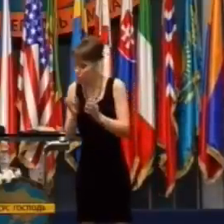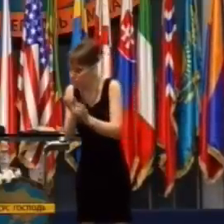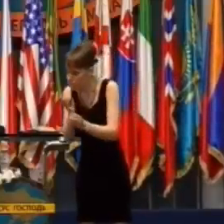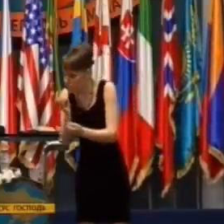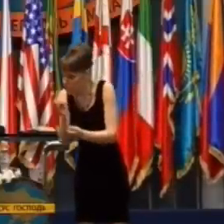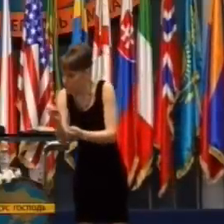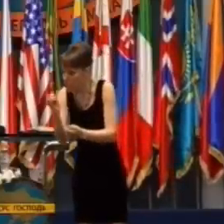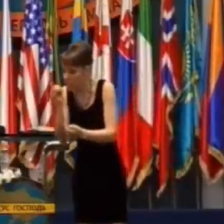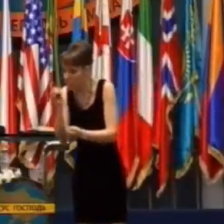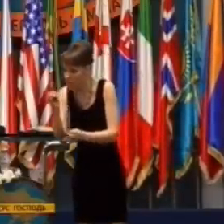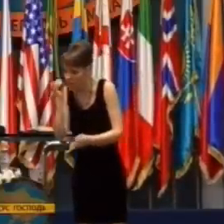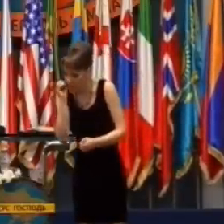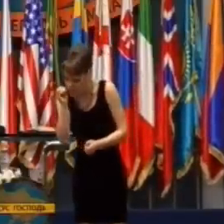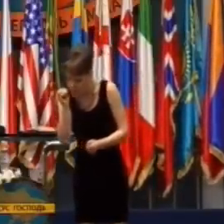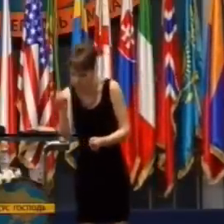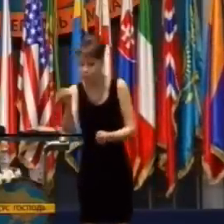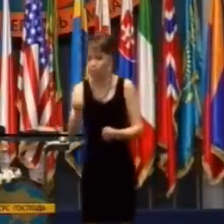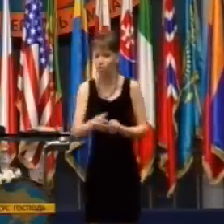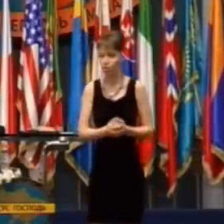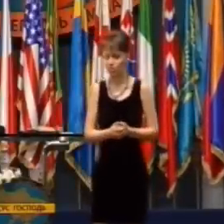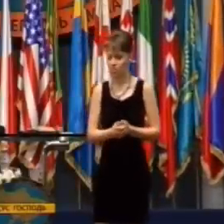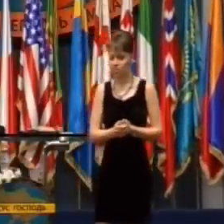Musel byť veľmi konkrétny.